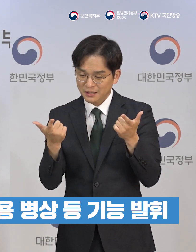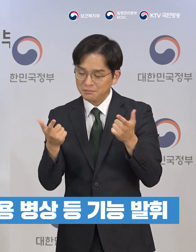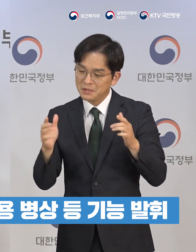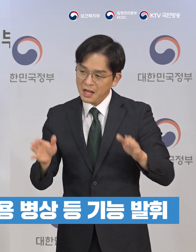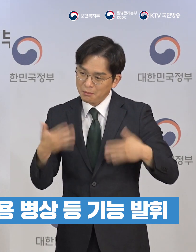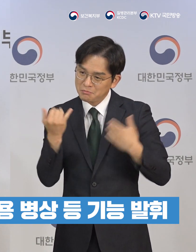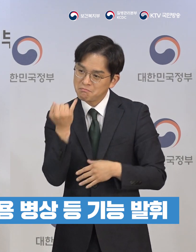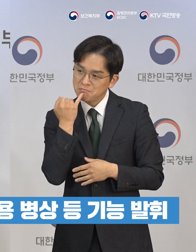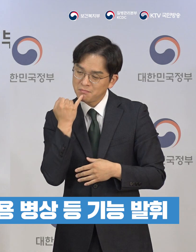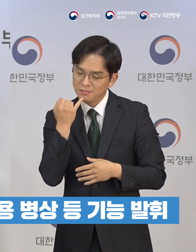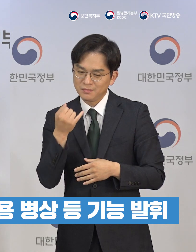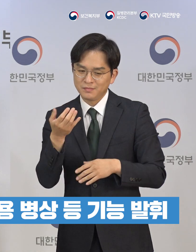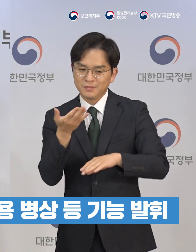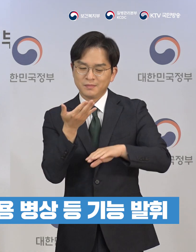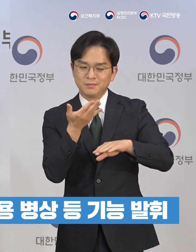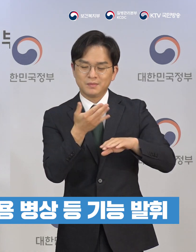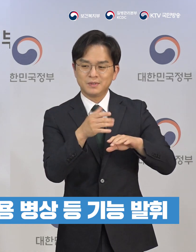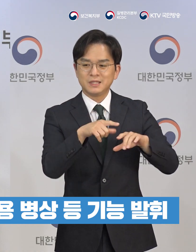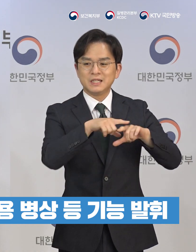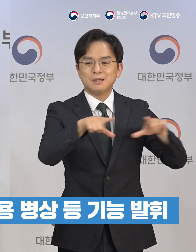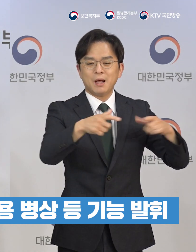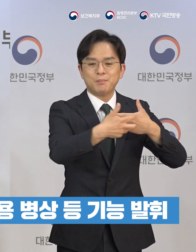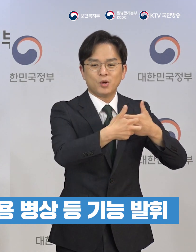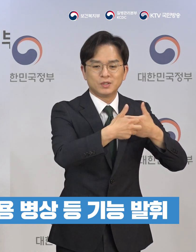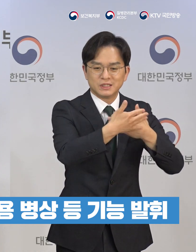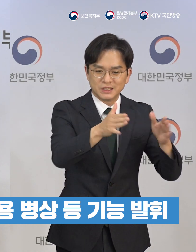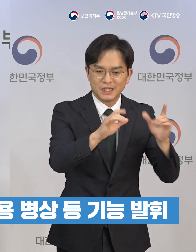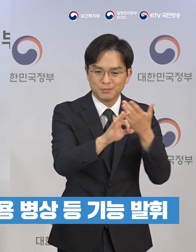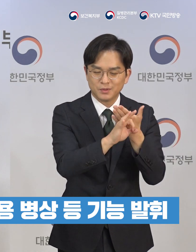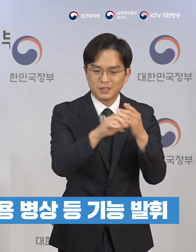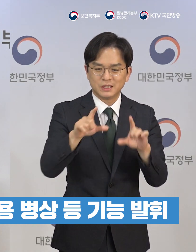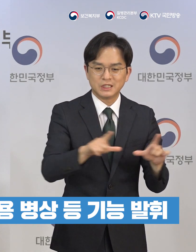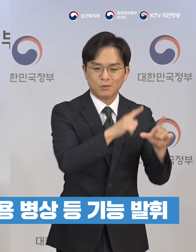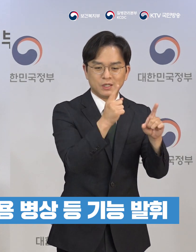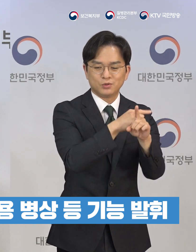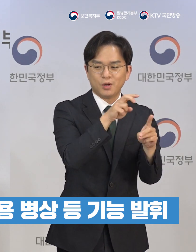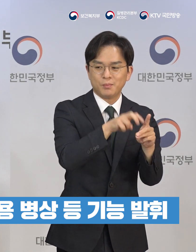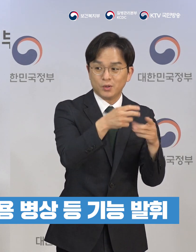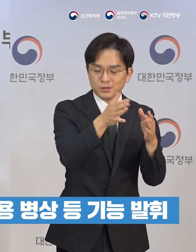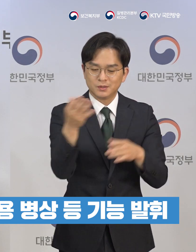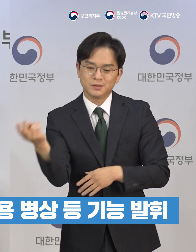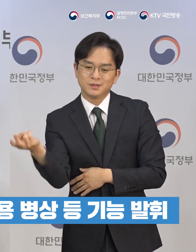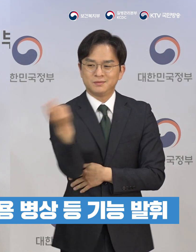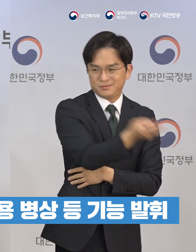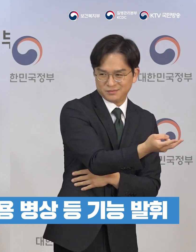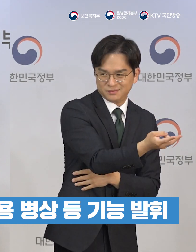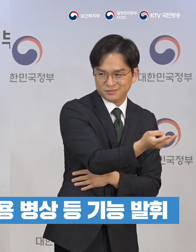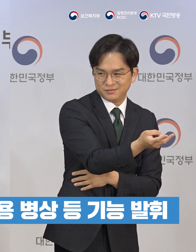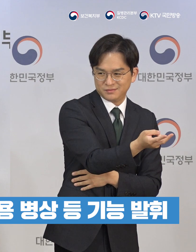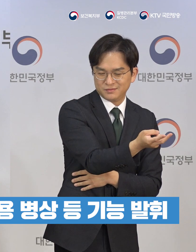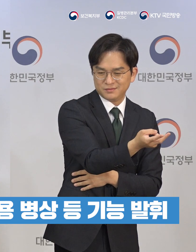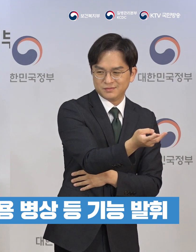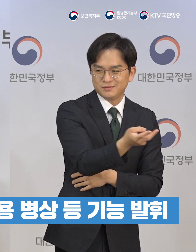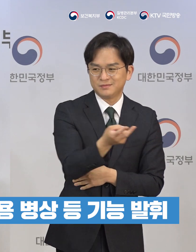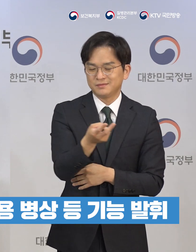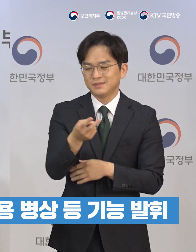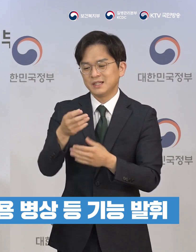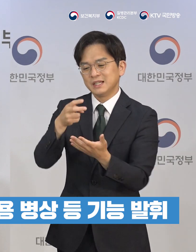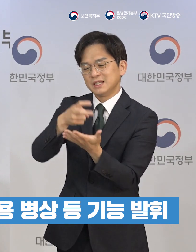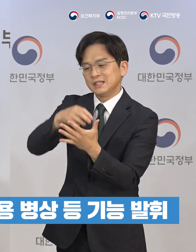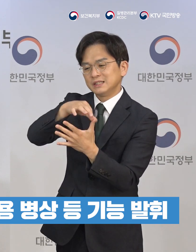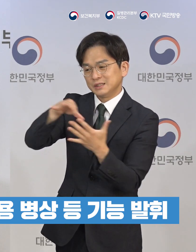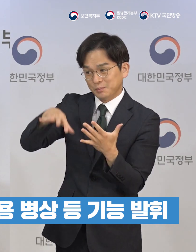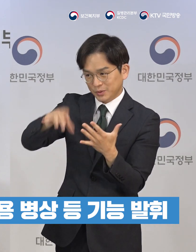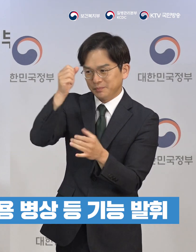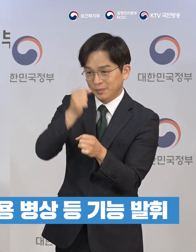음압병상이나 또 중환자실이 충분히 기능을 발휘할 수 있고 또 현재 발생하는 정도의 환자 수에